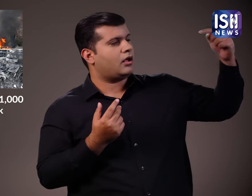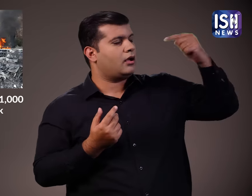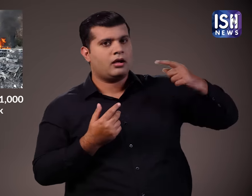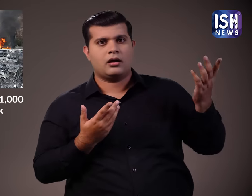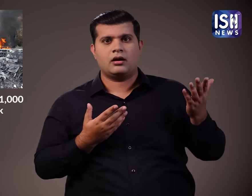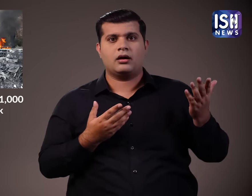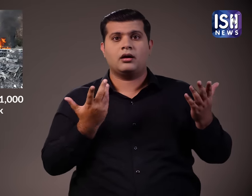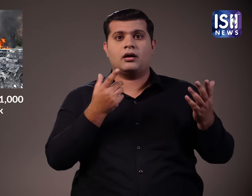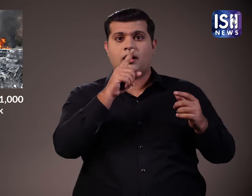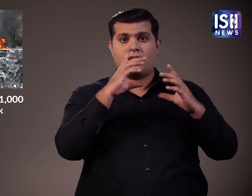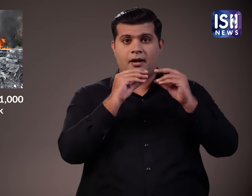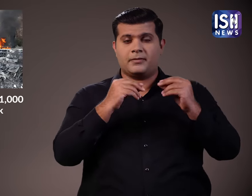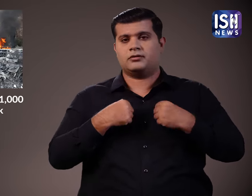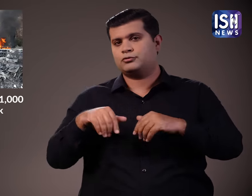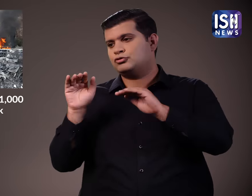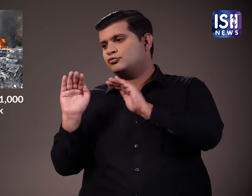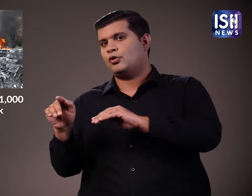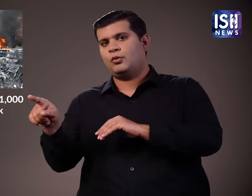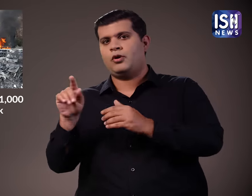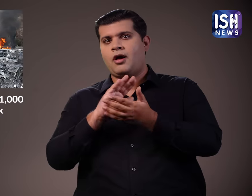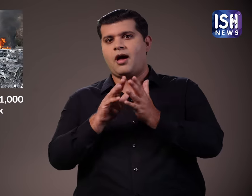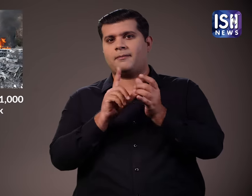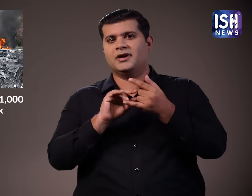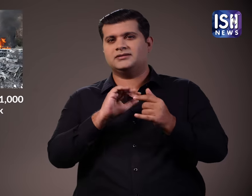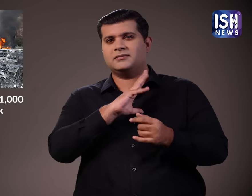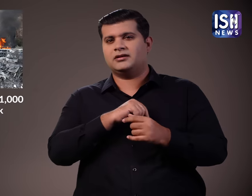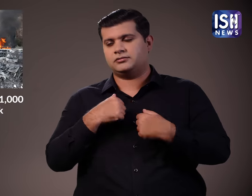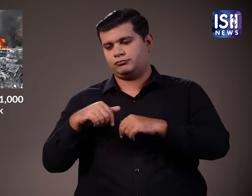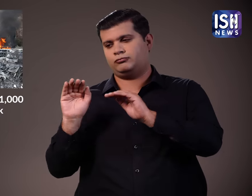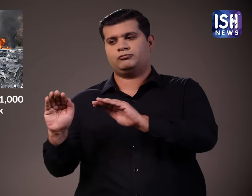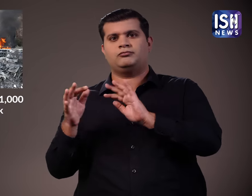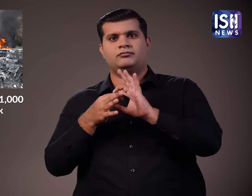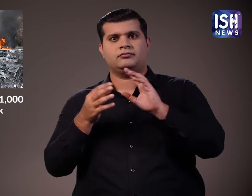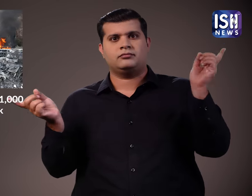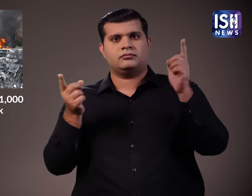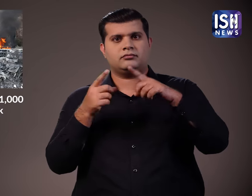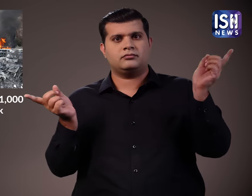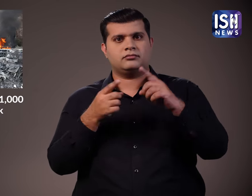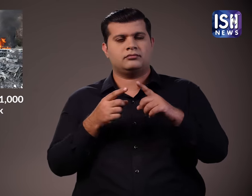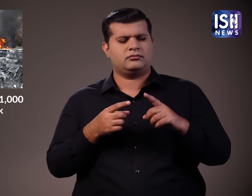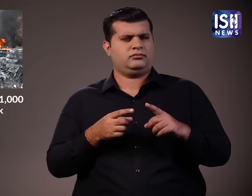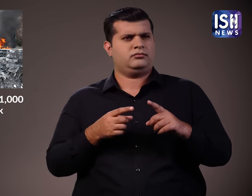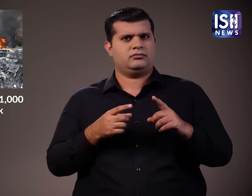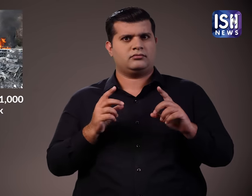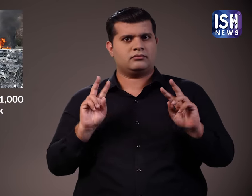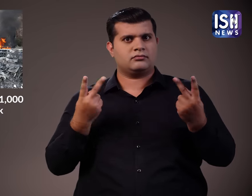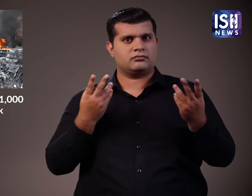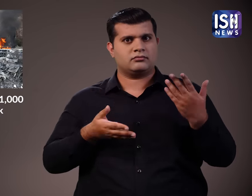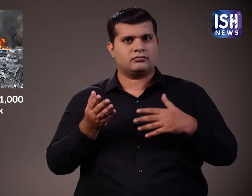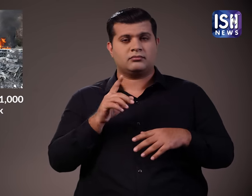इस्राइल के ठिकानों पर बड़ी संख्या में मिसाइल दागी ये हमास द्वारा शुरू किये गए हमले के प्रती एक जुट्ता दिखाने के